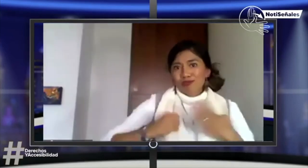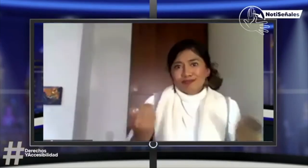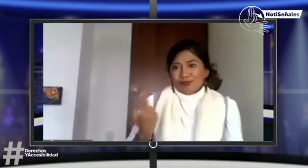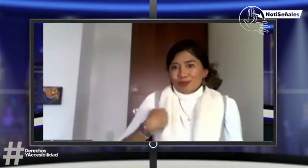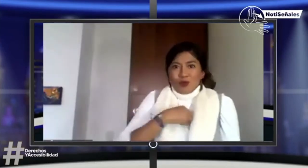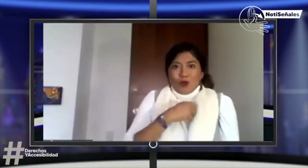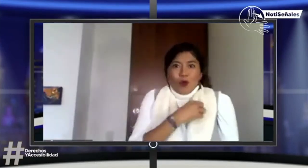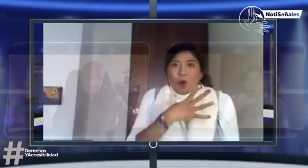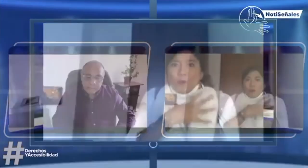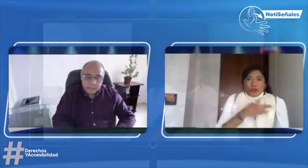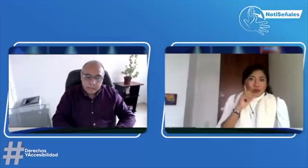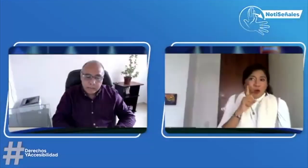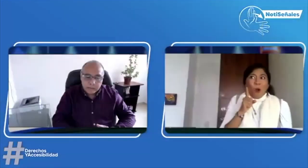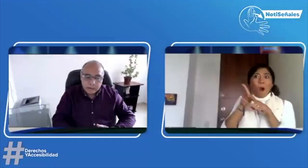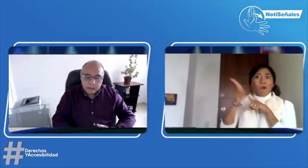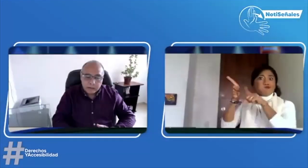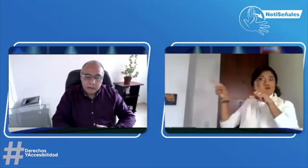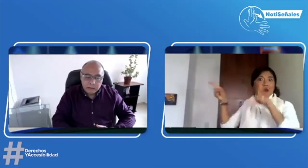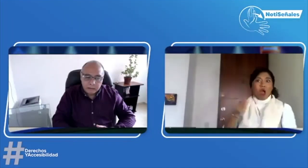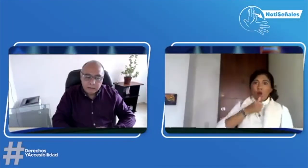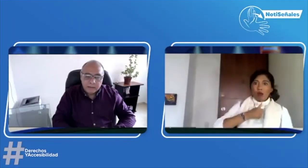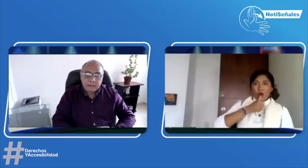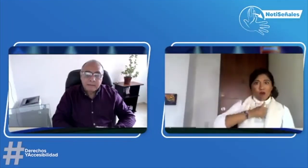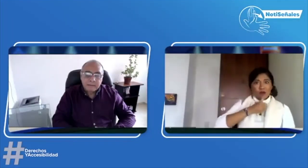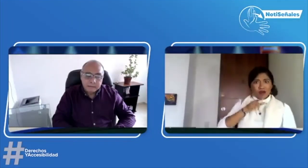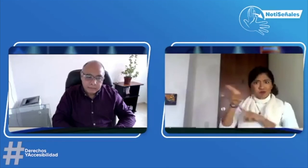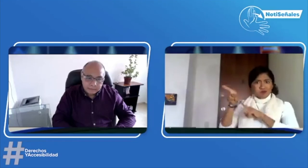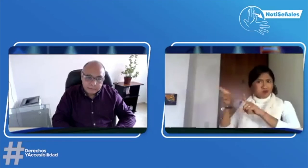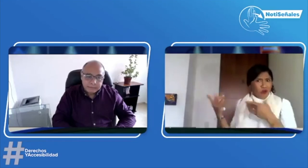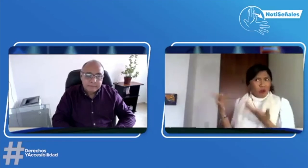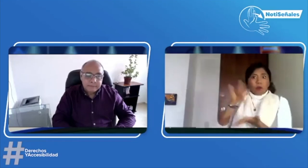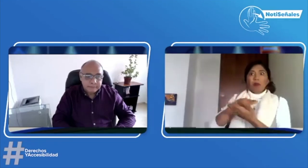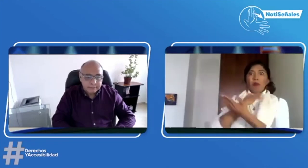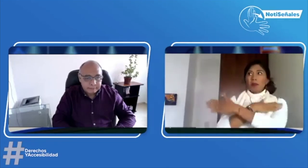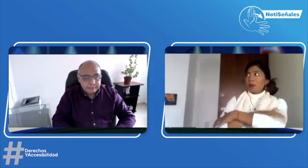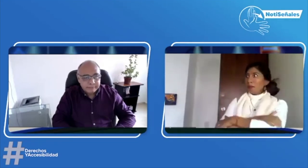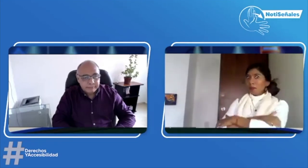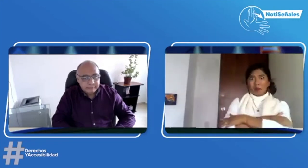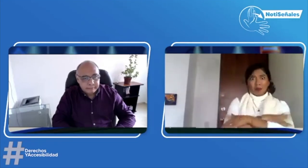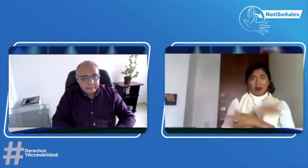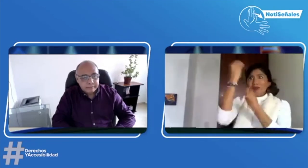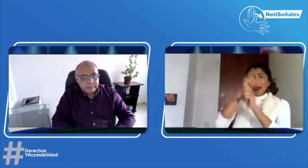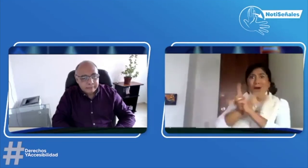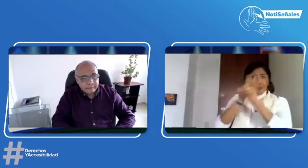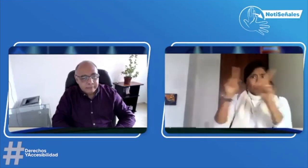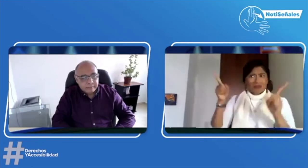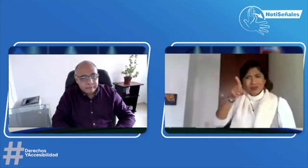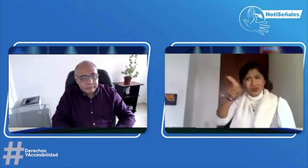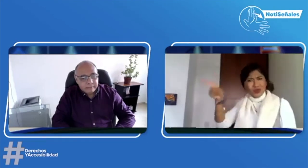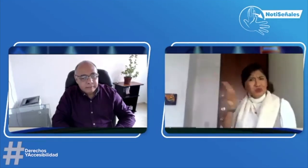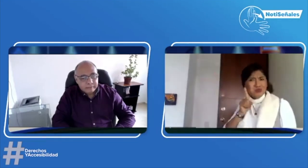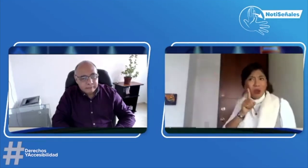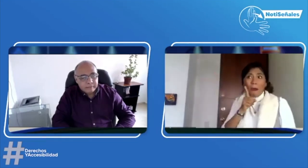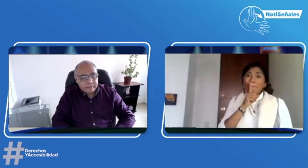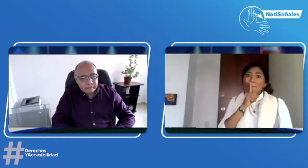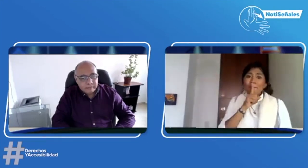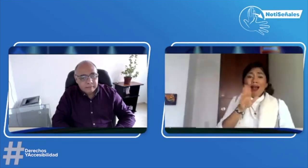derecho y están vulnerando mis derechos. Es la oportunidad de que las personas sordas puedan participar en estos procesos. Pero en este momento